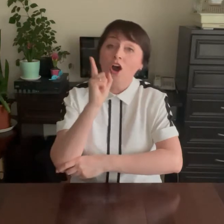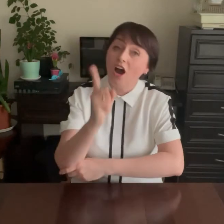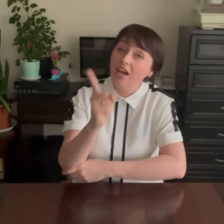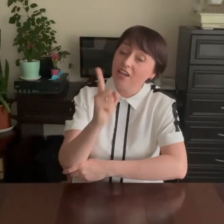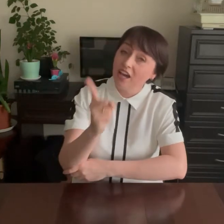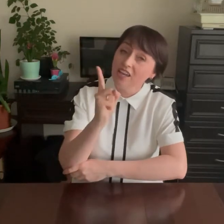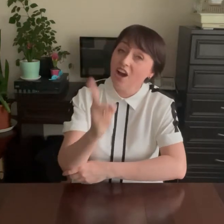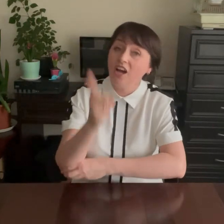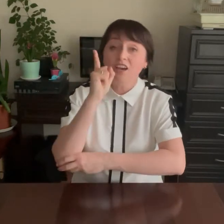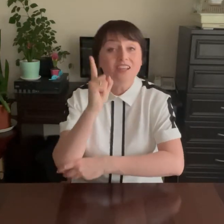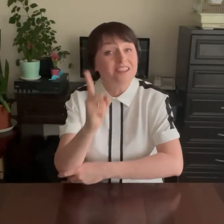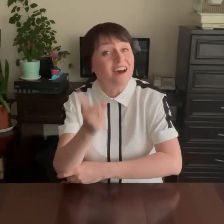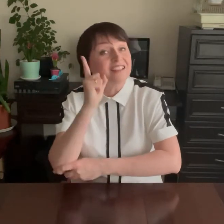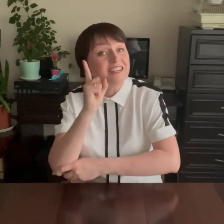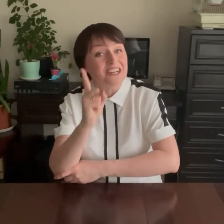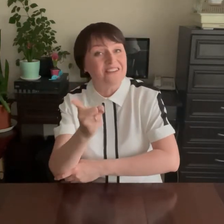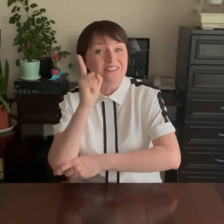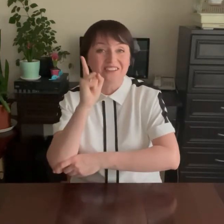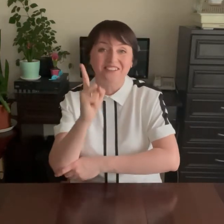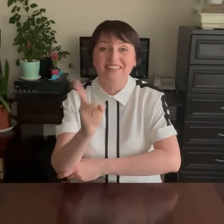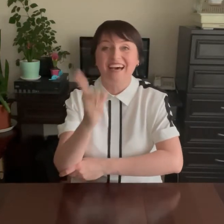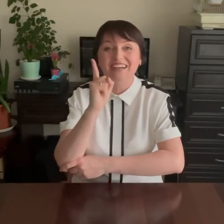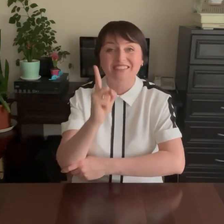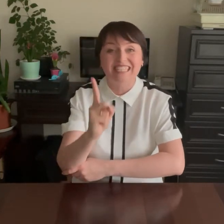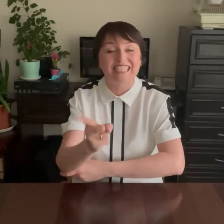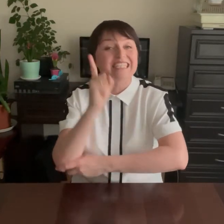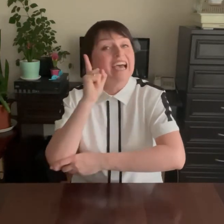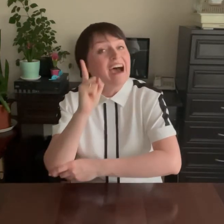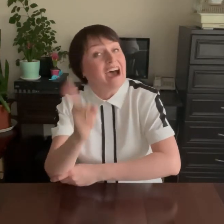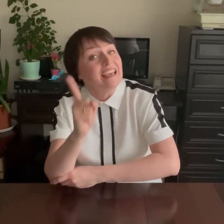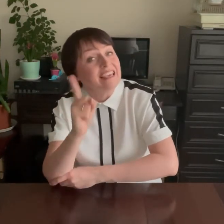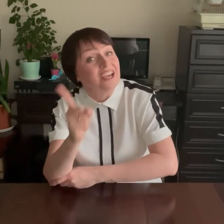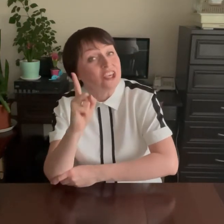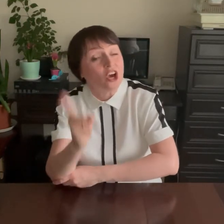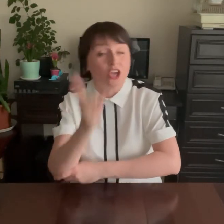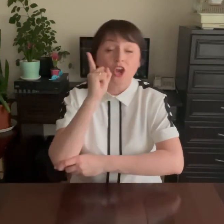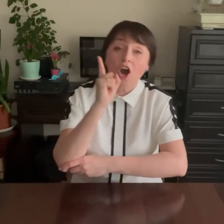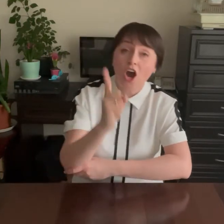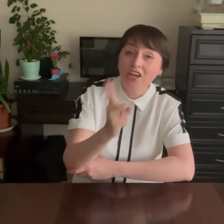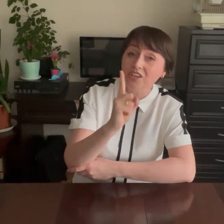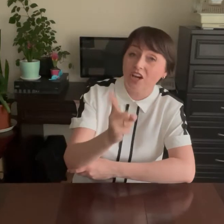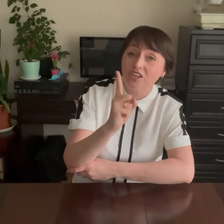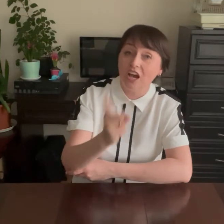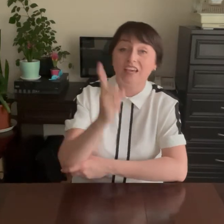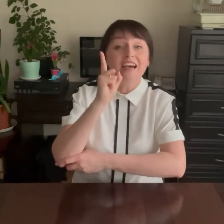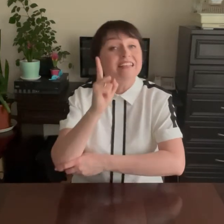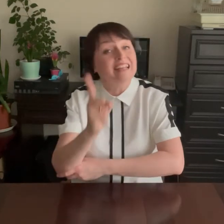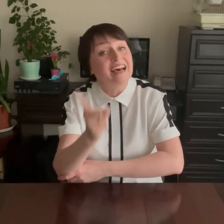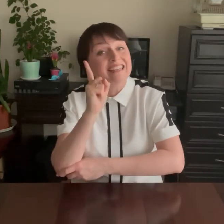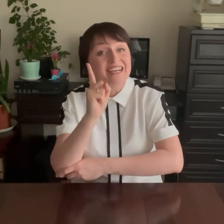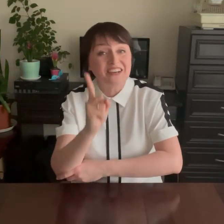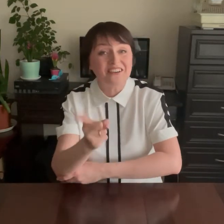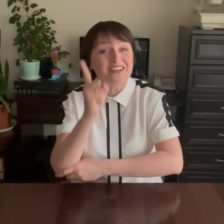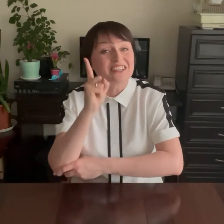Ай-яй-яй! Надо куклу научить! Ай-яй-яй! Ай-яй-яй! Надо куклу